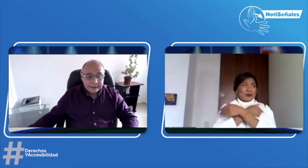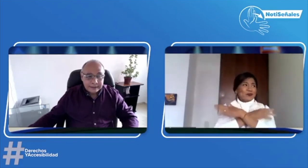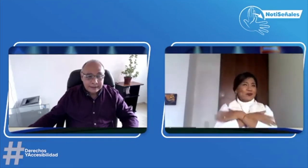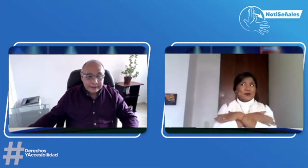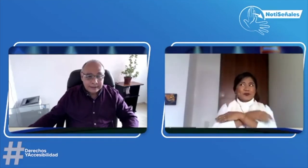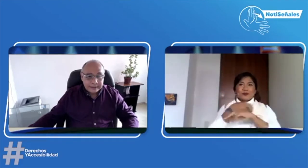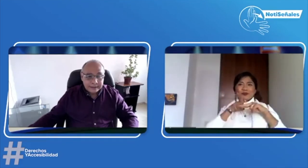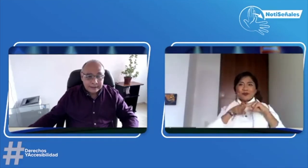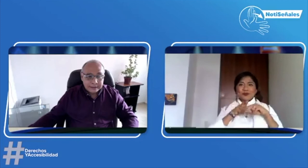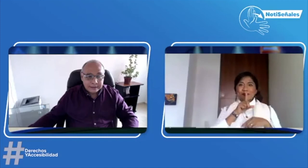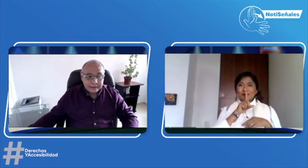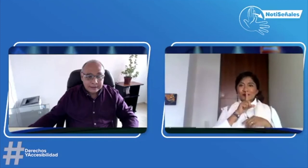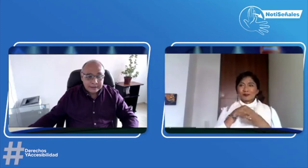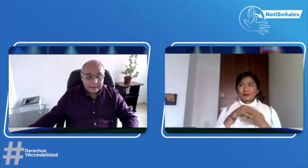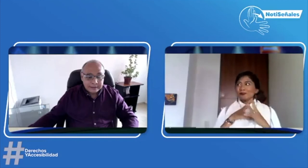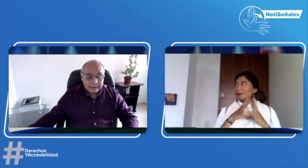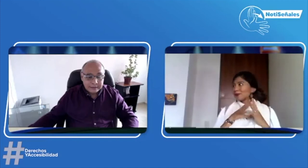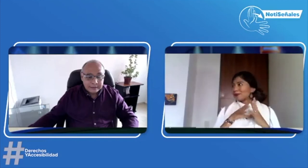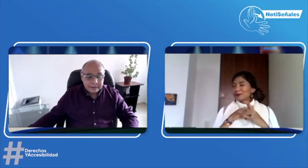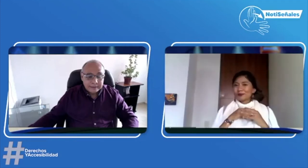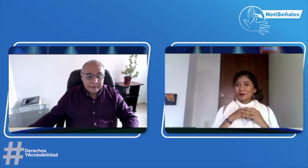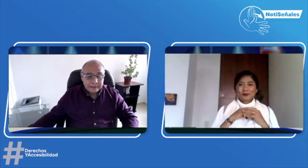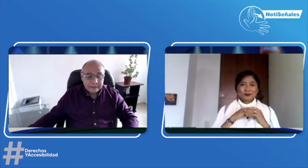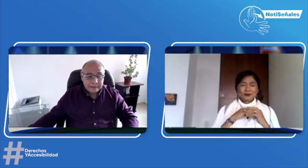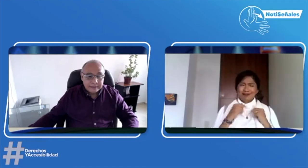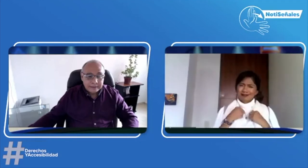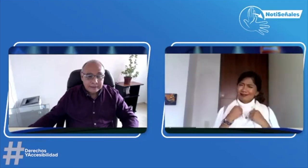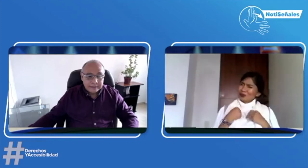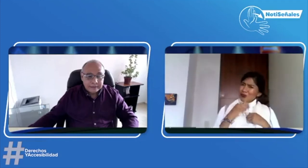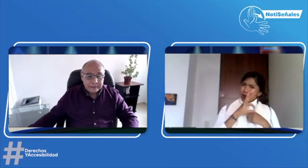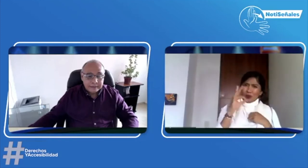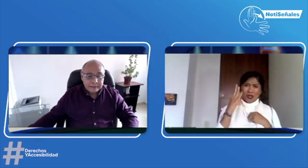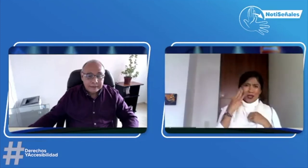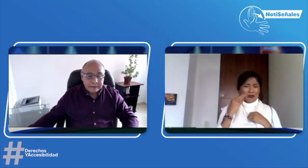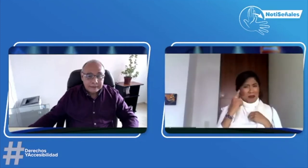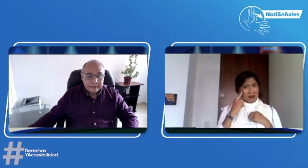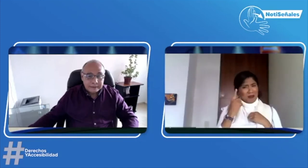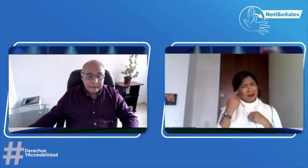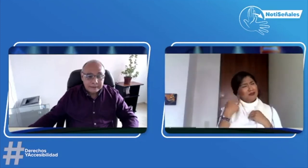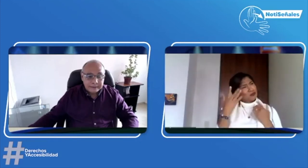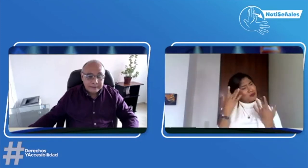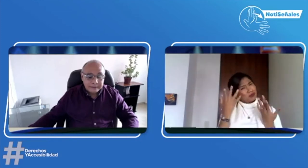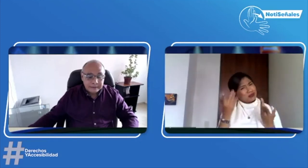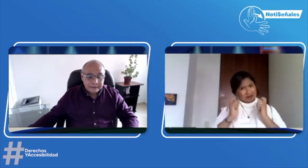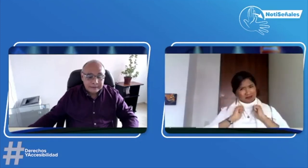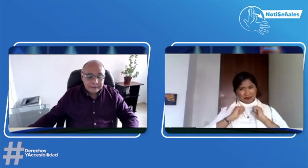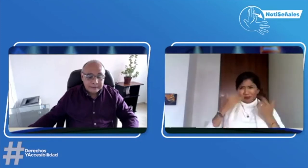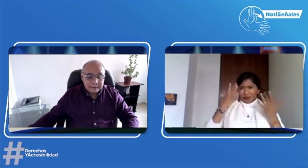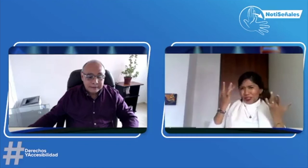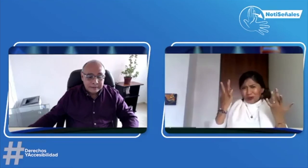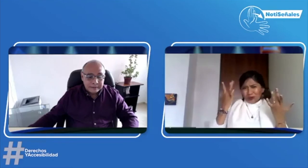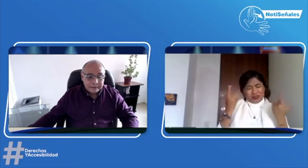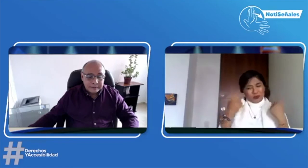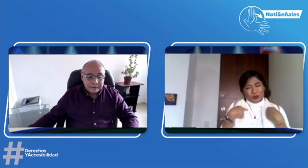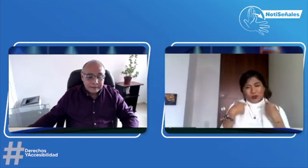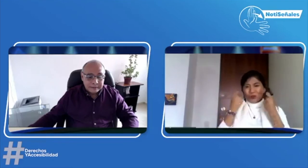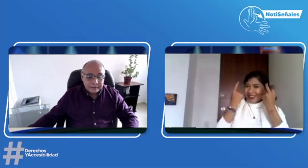qué multa o algo. Yo estaba ahí como muy silenciosa, muy juiciosita. Nunca había tenido esa experiencia de que me hubieran, pues,